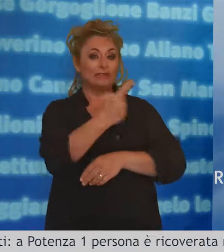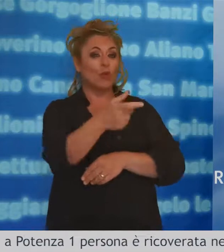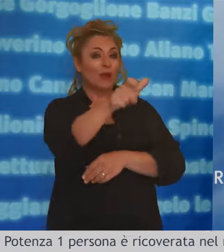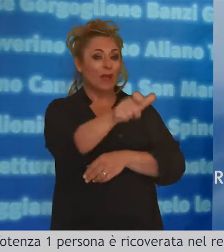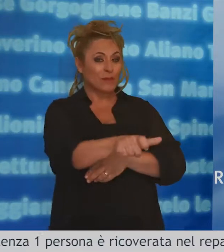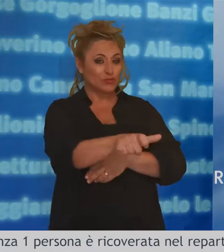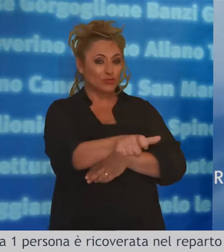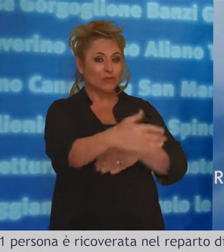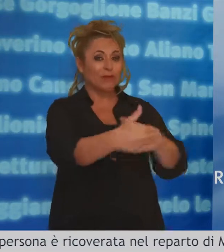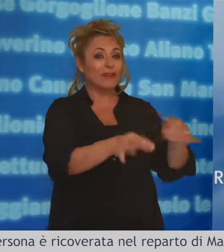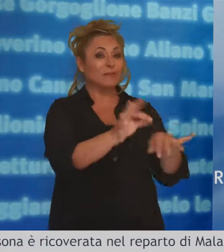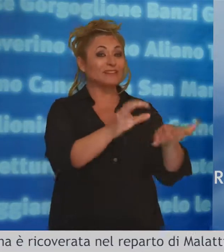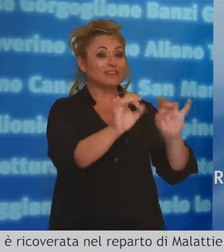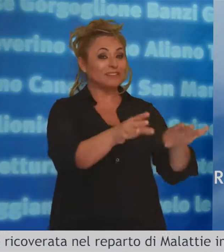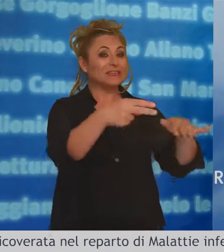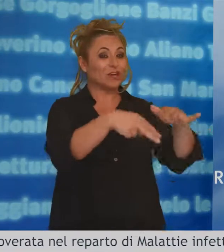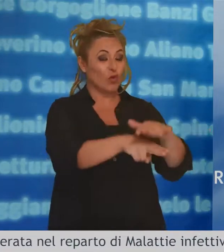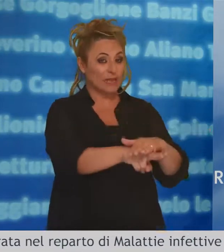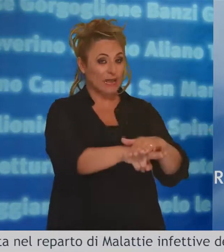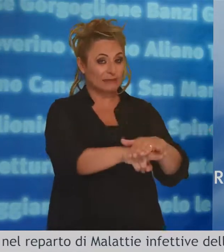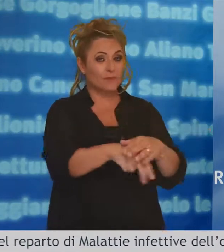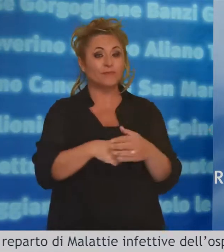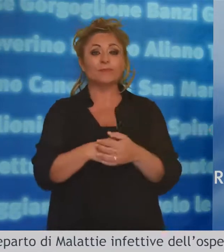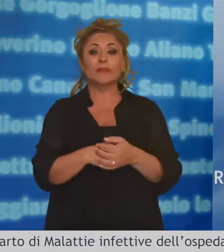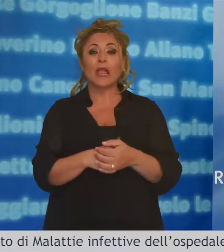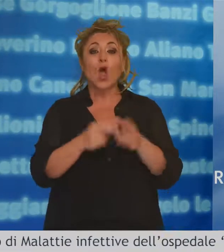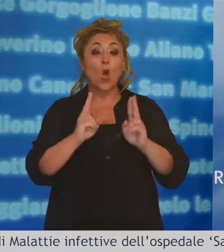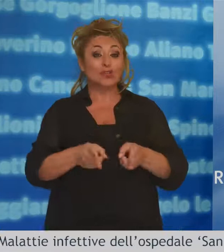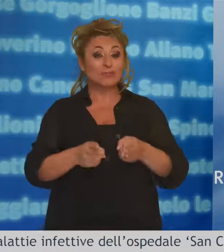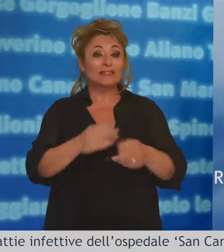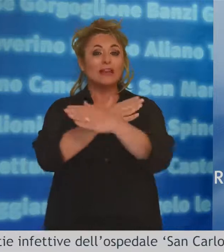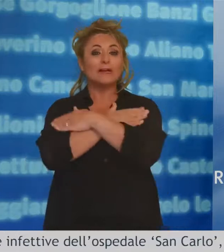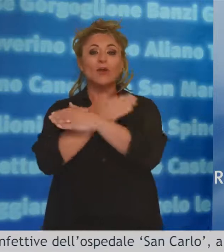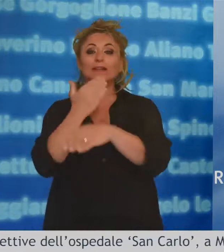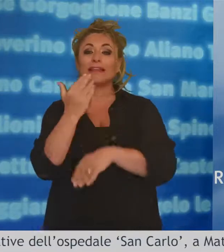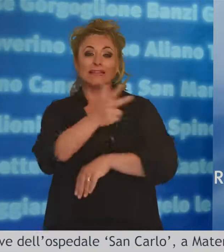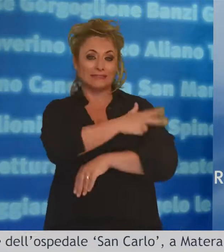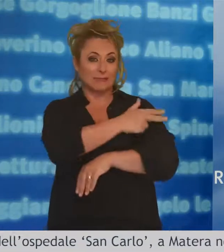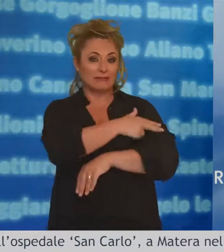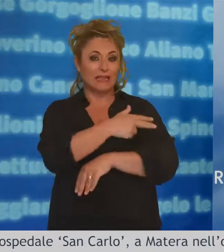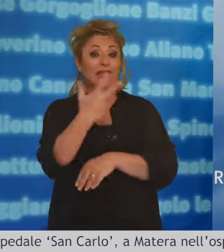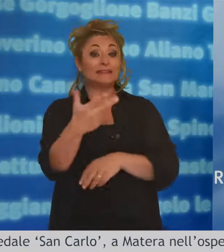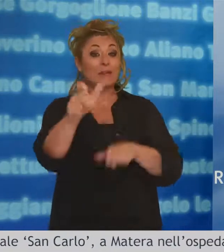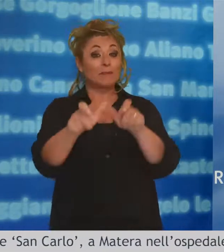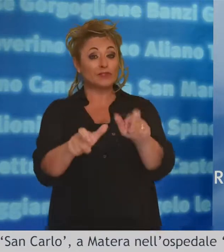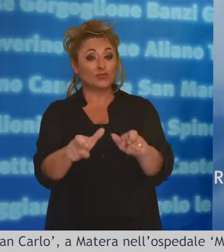reparto di malattie infettive dell'ospedale San Carlo. A Matera, nell'ospedale Madonna delle Grazie, tre persone sono